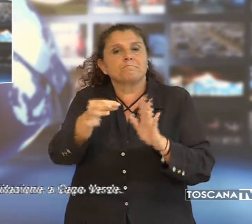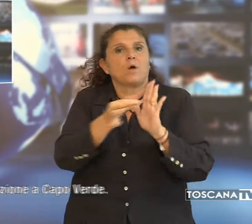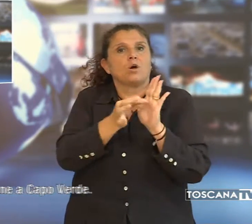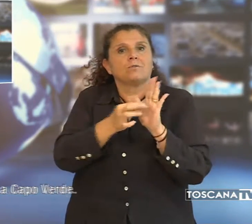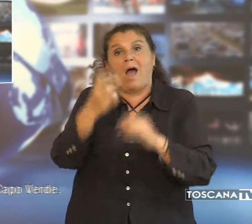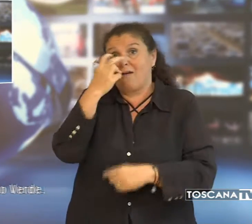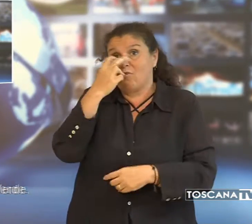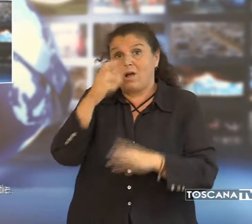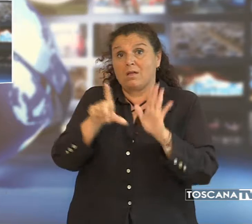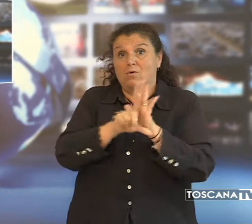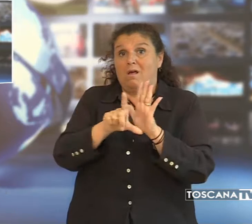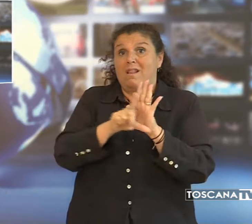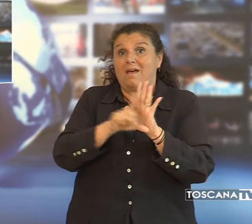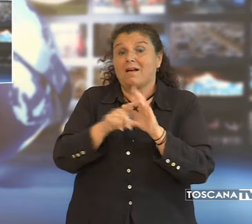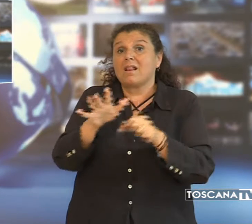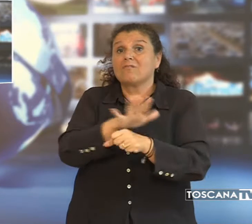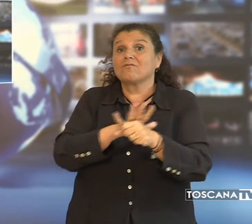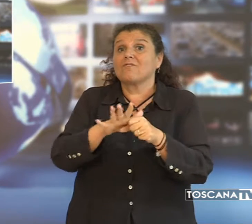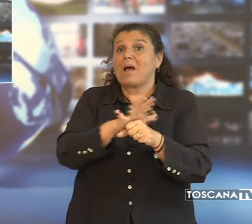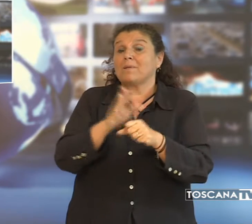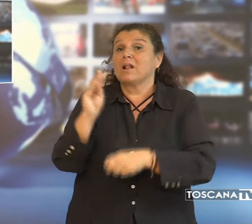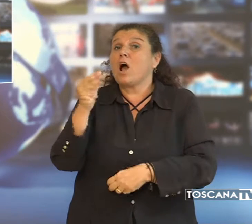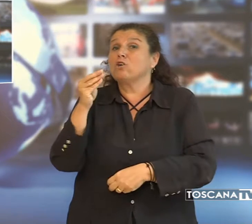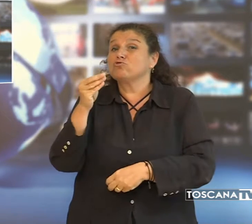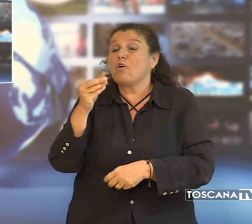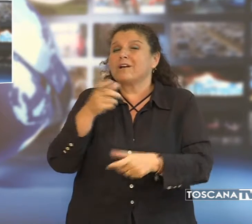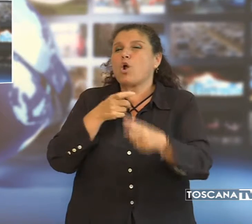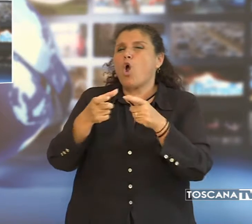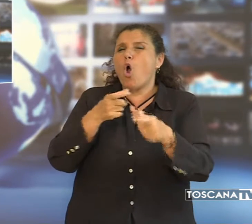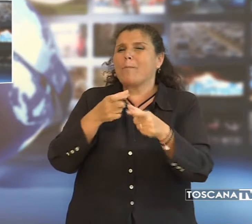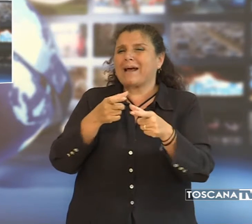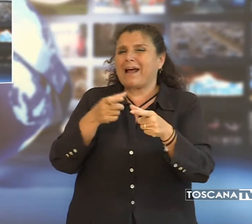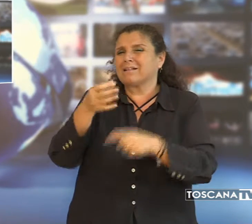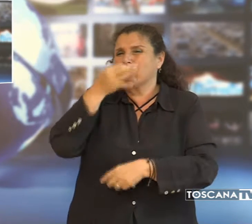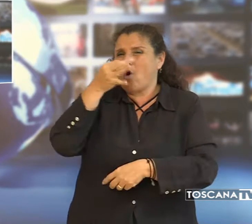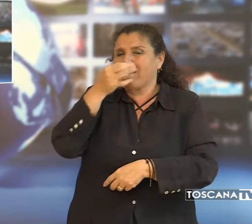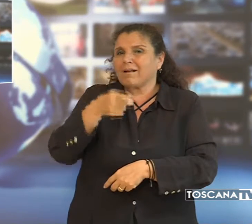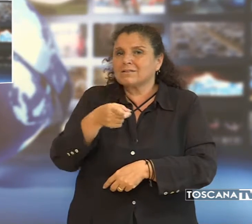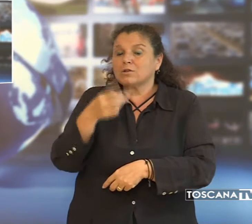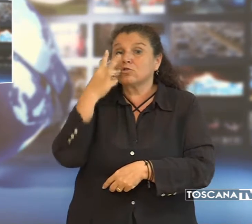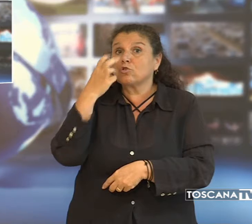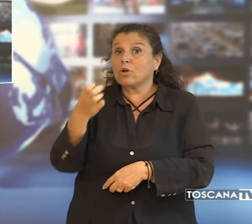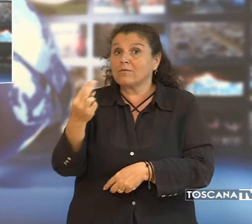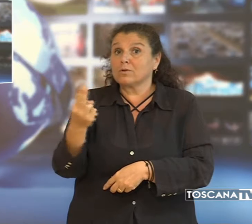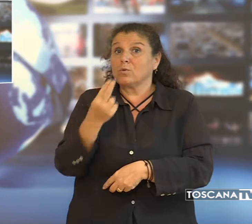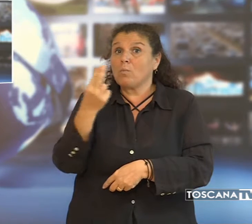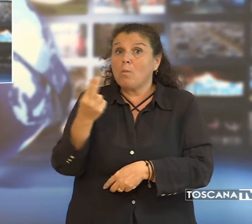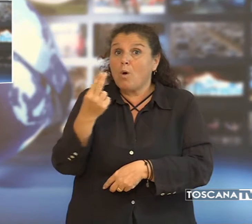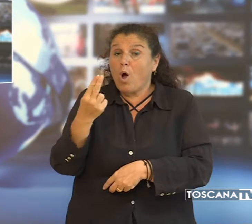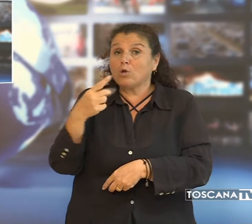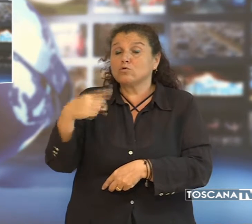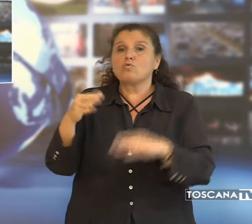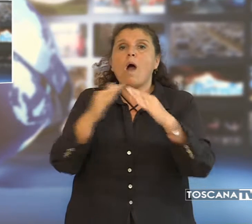'avvocato legale della famiglia del giovane cooperante fiorentino trovato senza vita nella sua